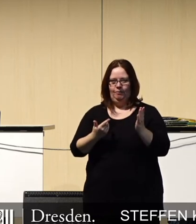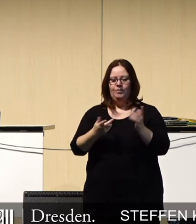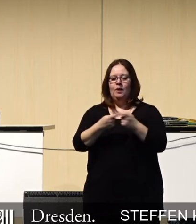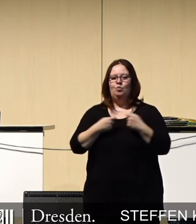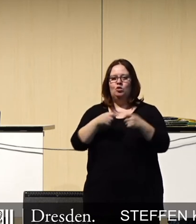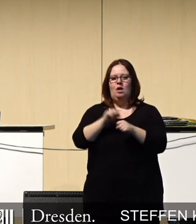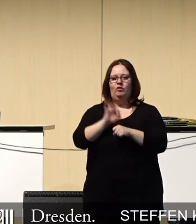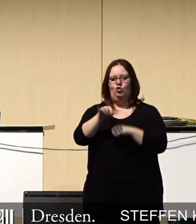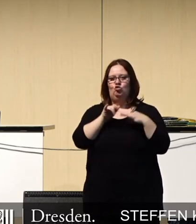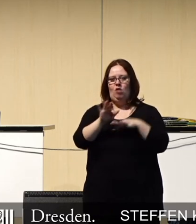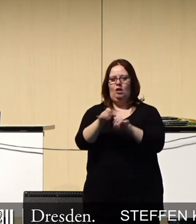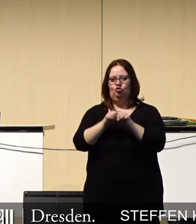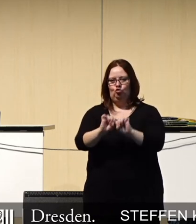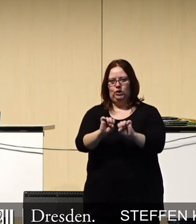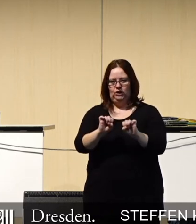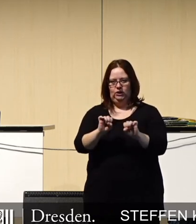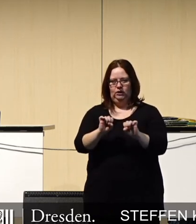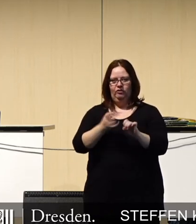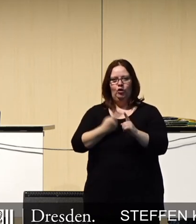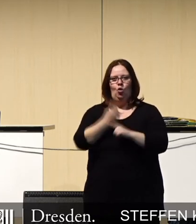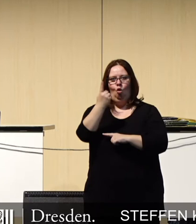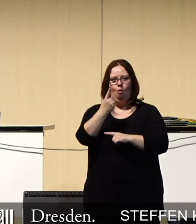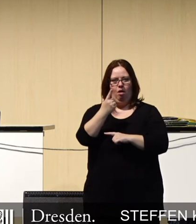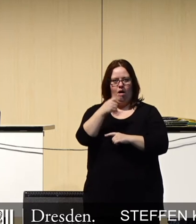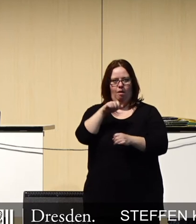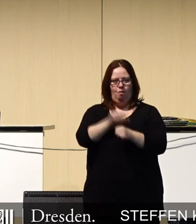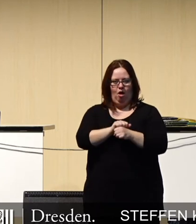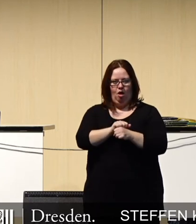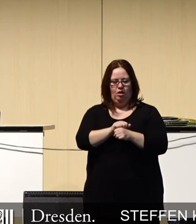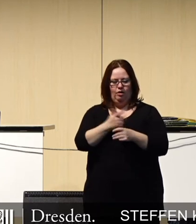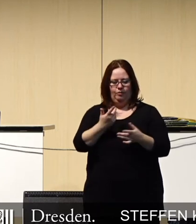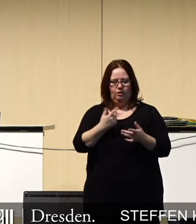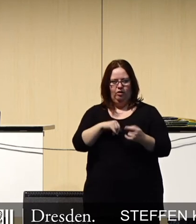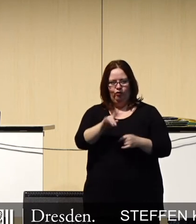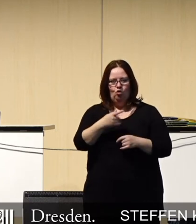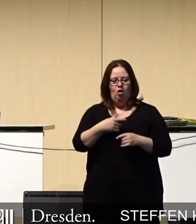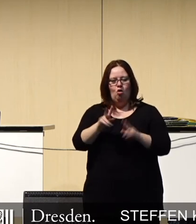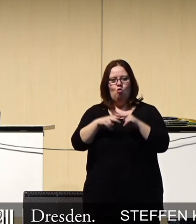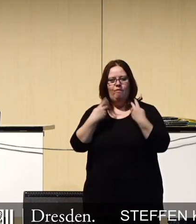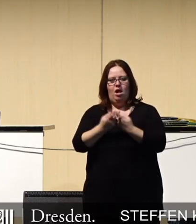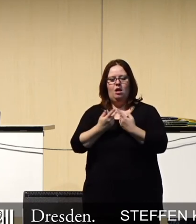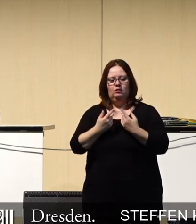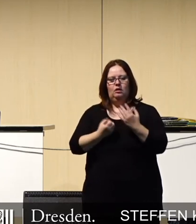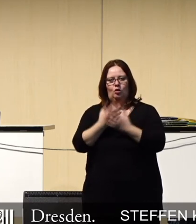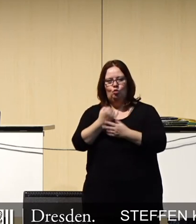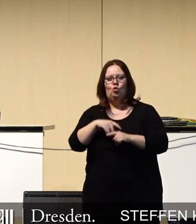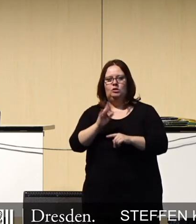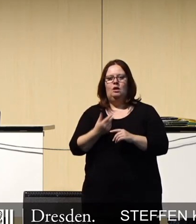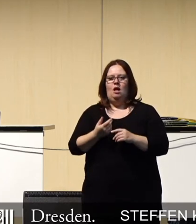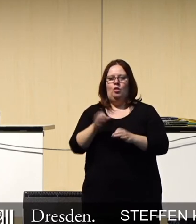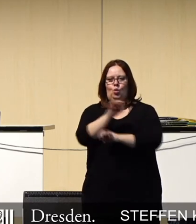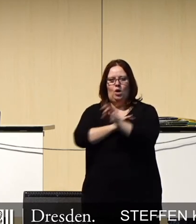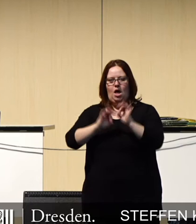Bundesamt für Strahlenschutz als Bundesoberbehörde im Geschäftsbereich des Bundesministeriums für Umwelt, Naturschutz und nukleare Sicherheit.